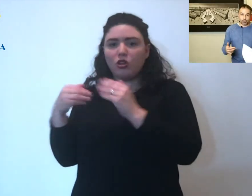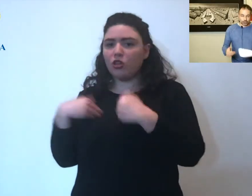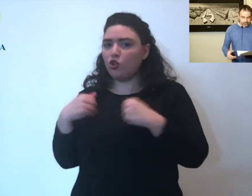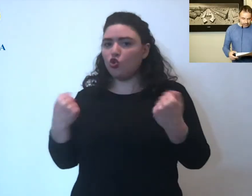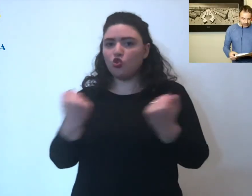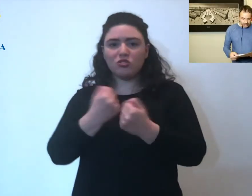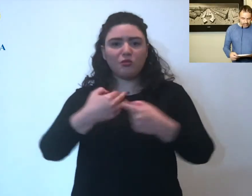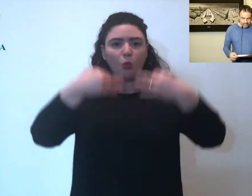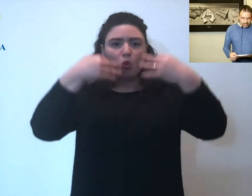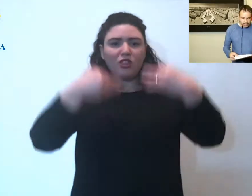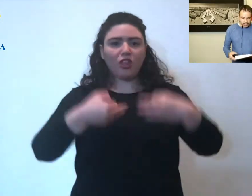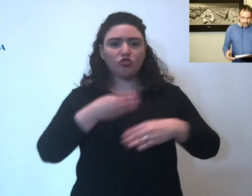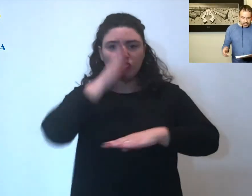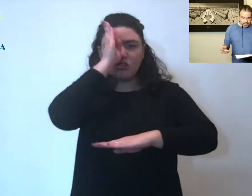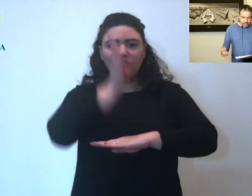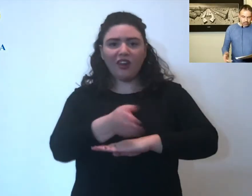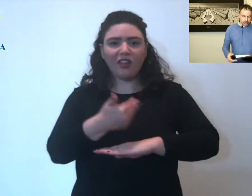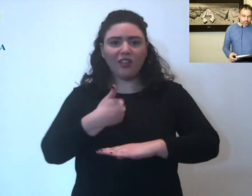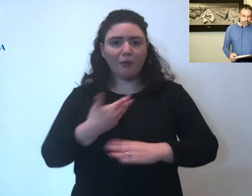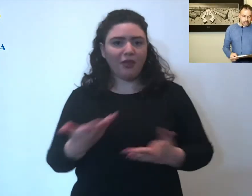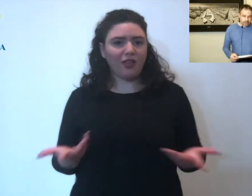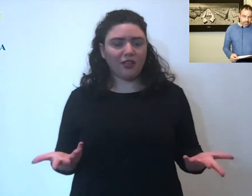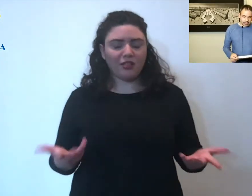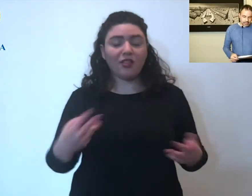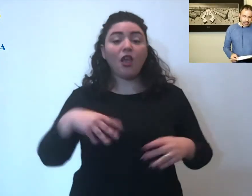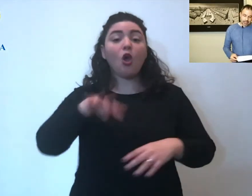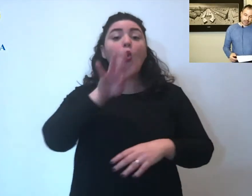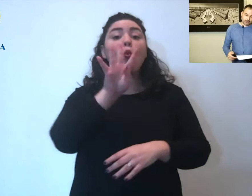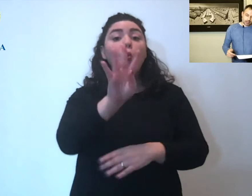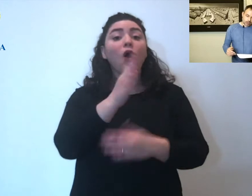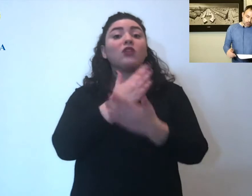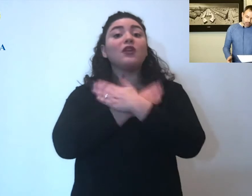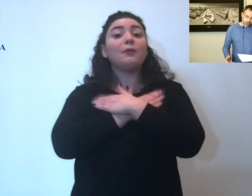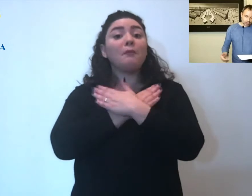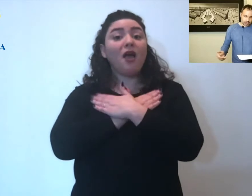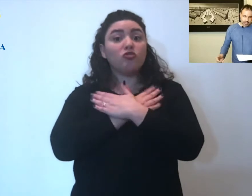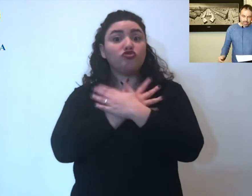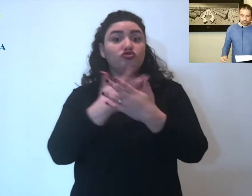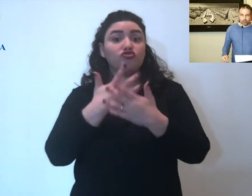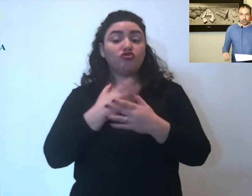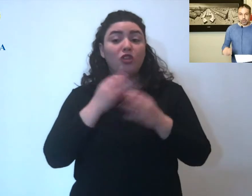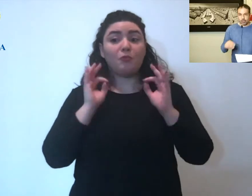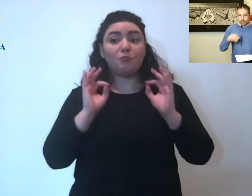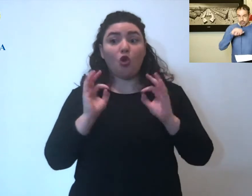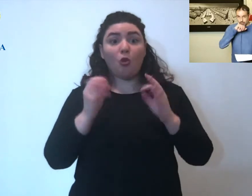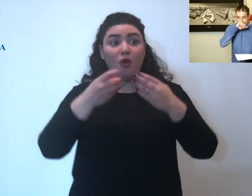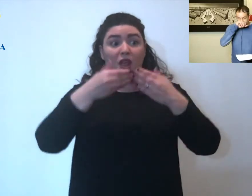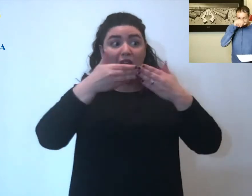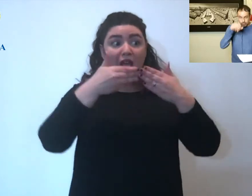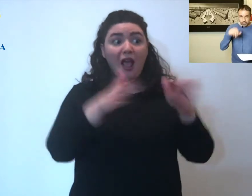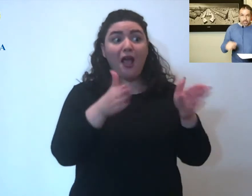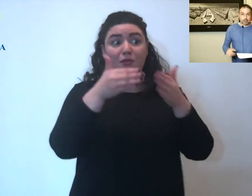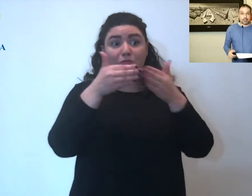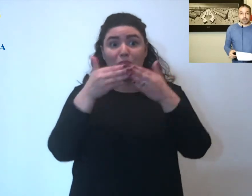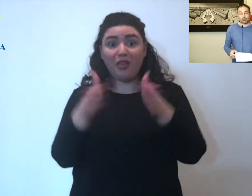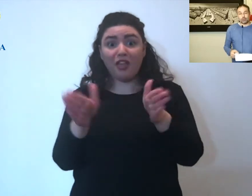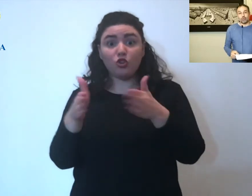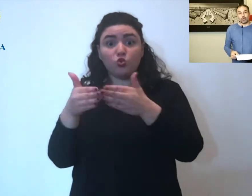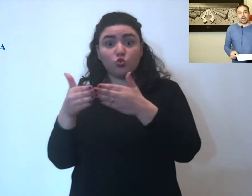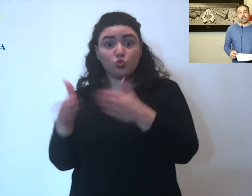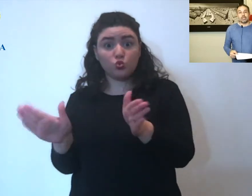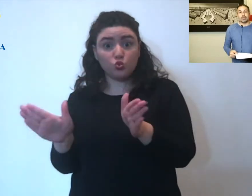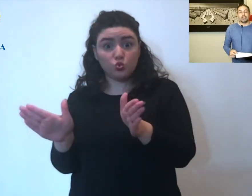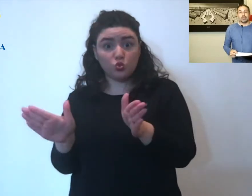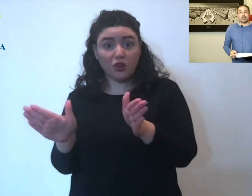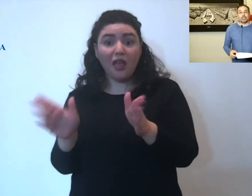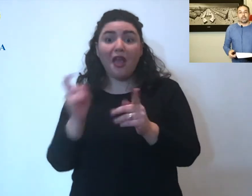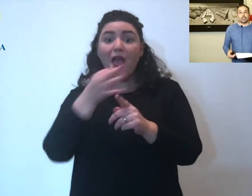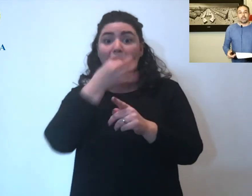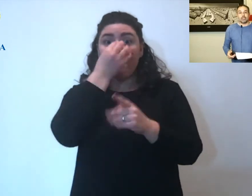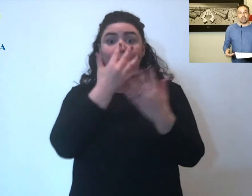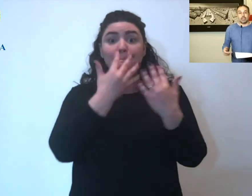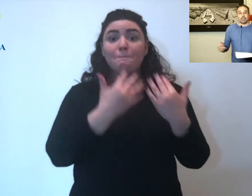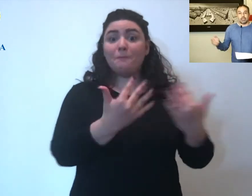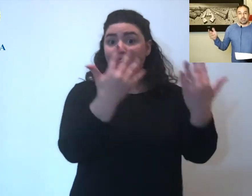non posso intervenire io direttamente. Il 4 di maggio c'è quella famosa apertura